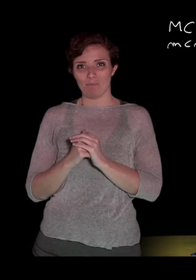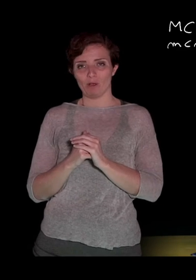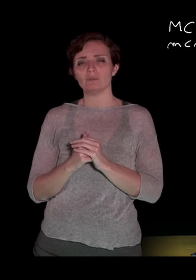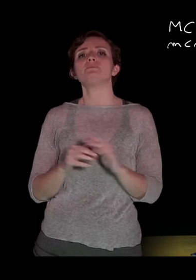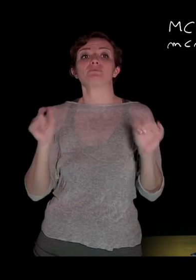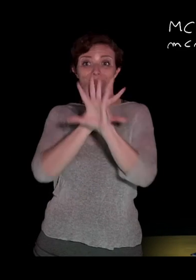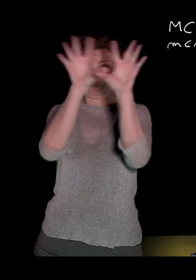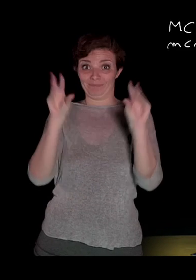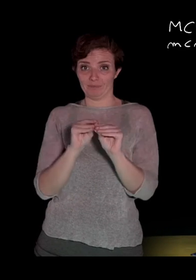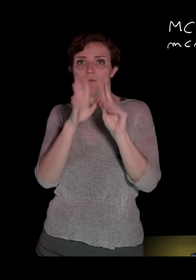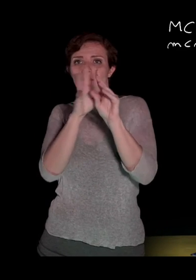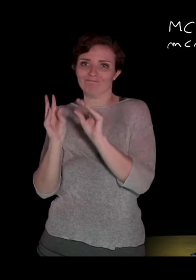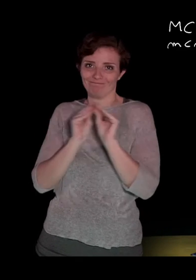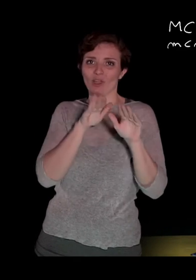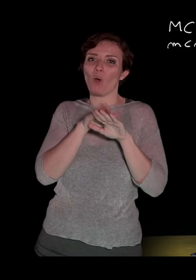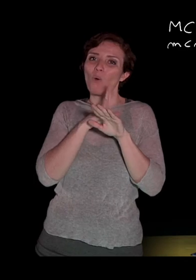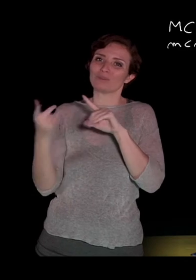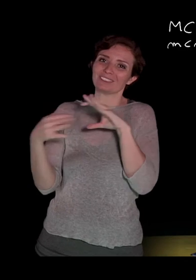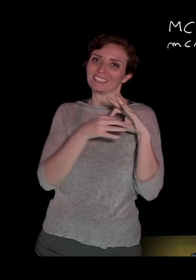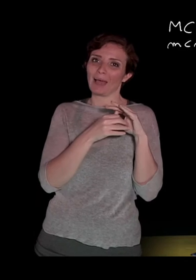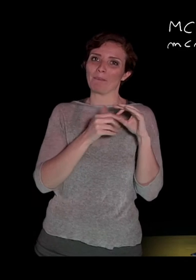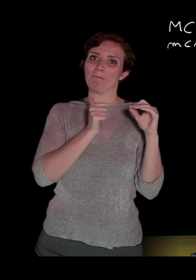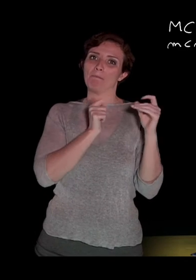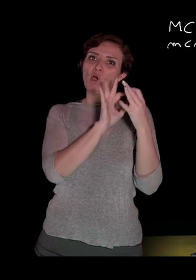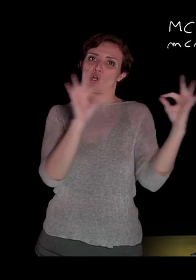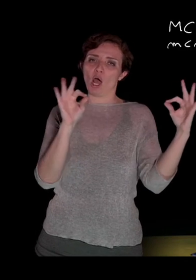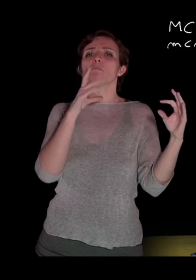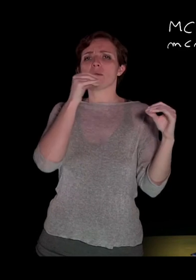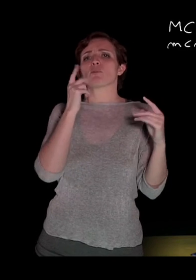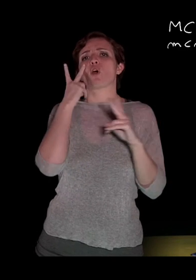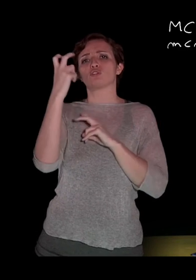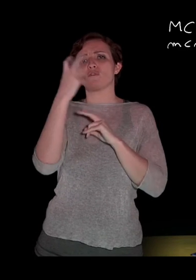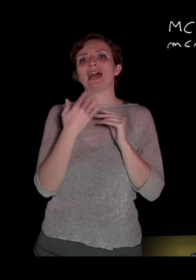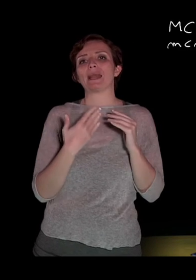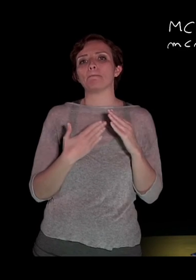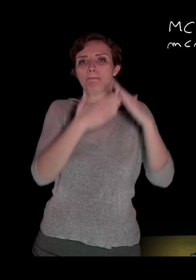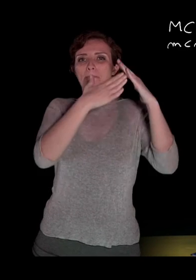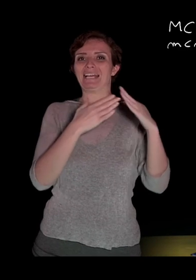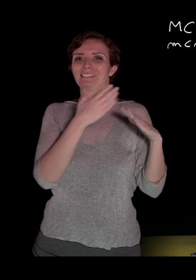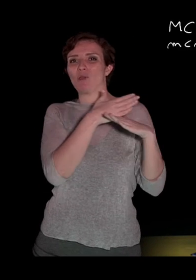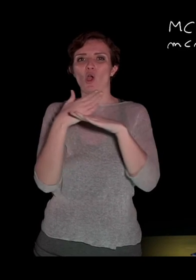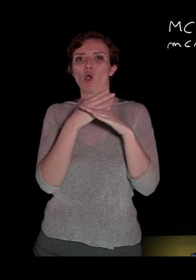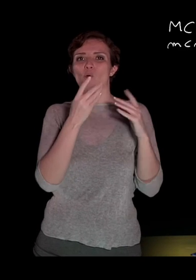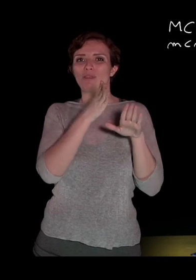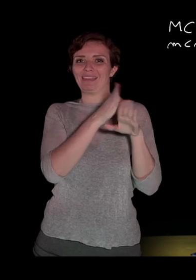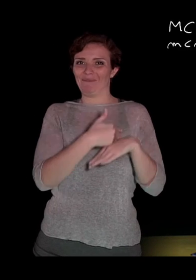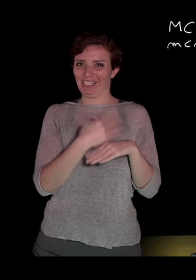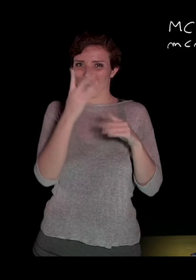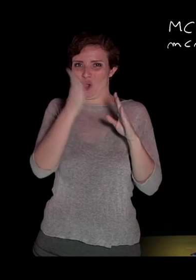concetti a quelli dei monomi è possibile quindi identificare il massimo comundivisore dei monomi come quel monomio che ha